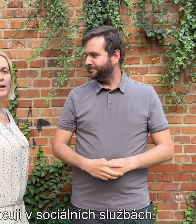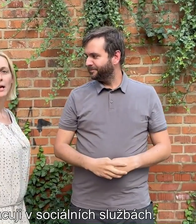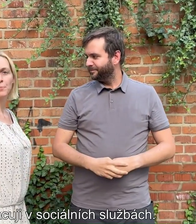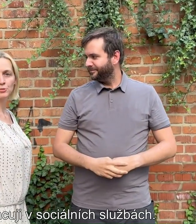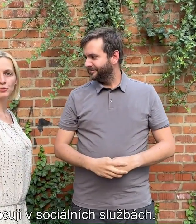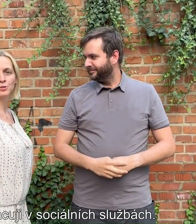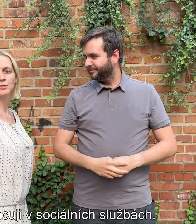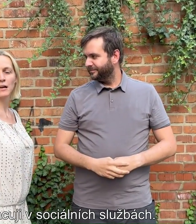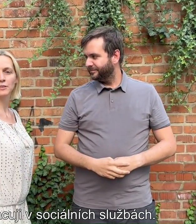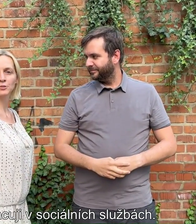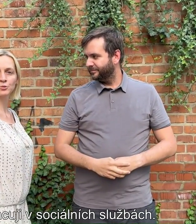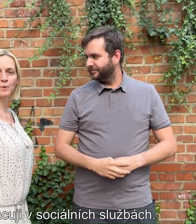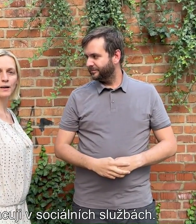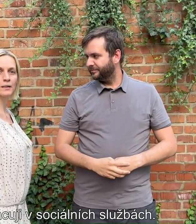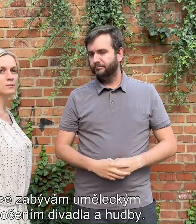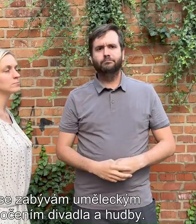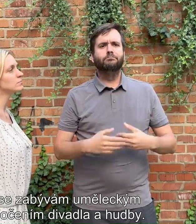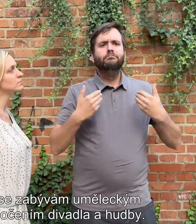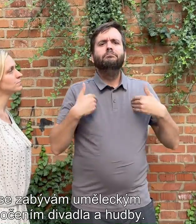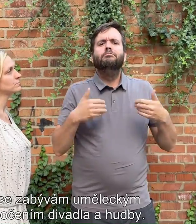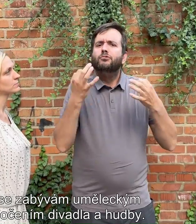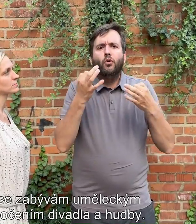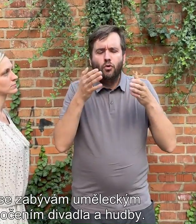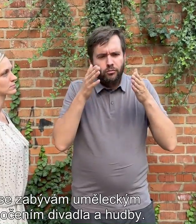Já pracuji v sociálních službách.